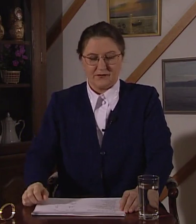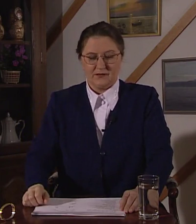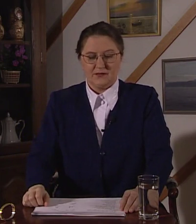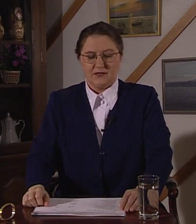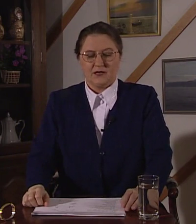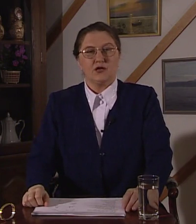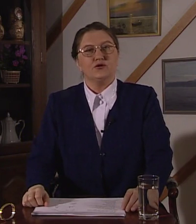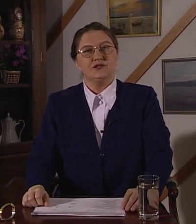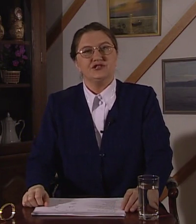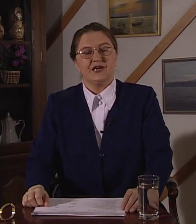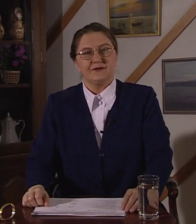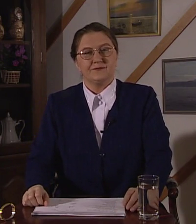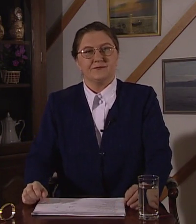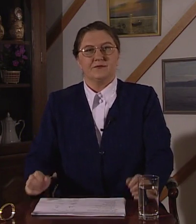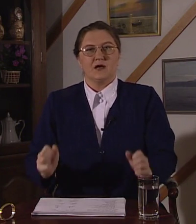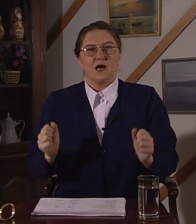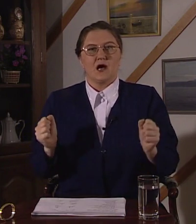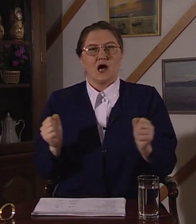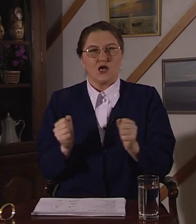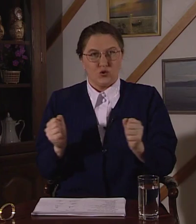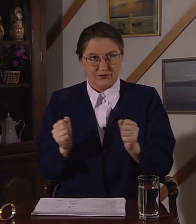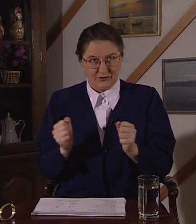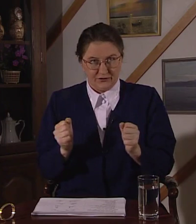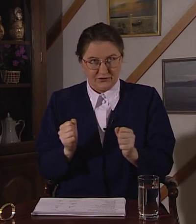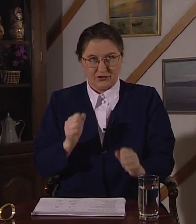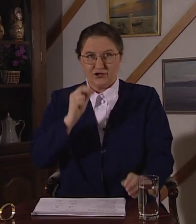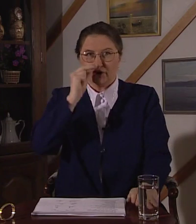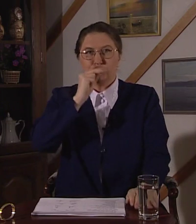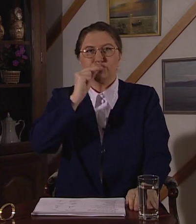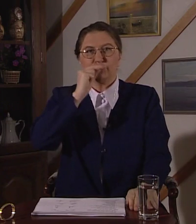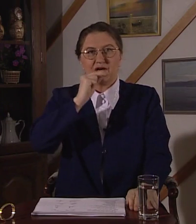Холодный чай. Холодный чай.